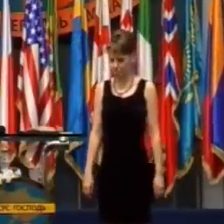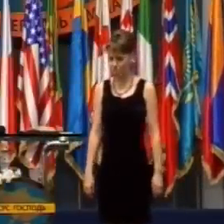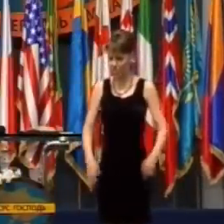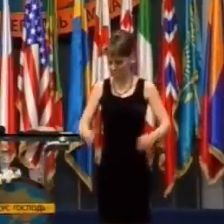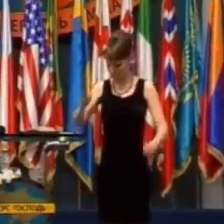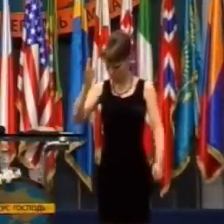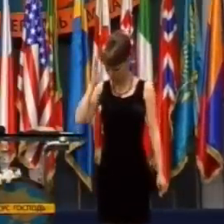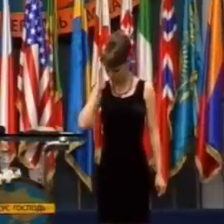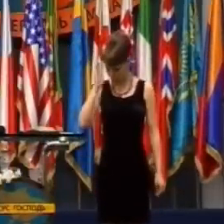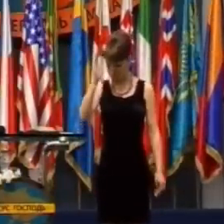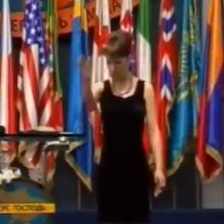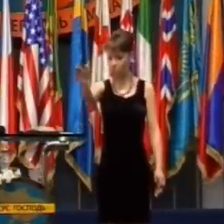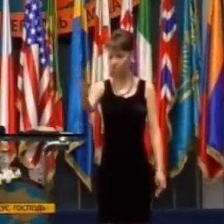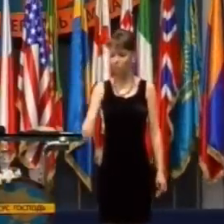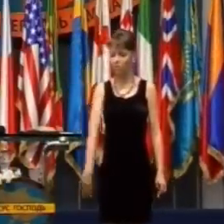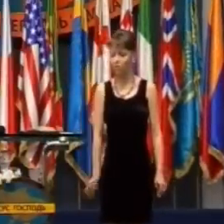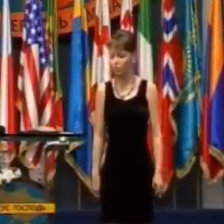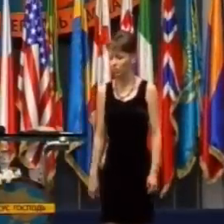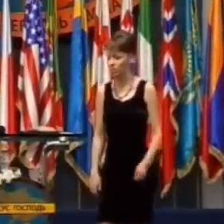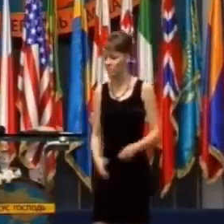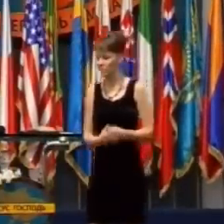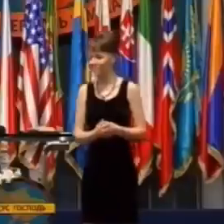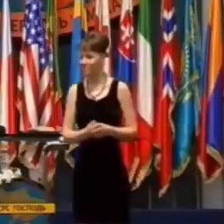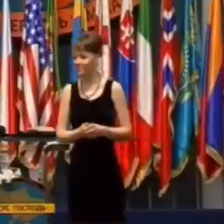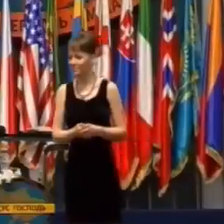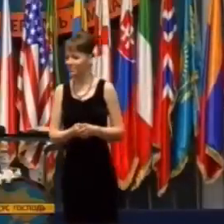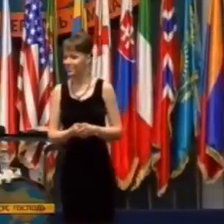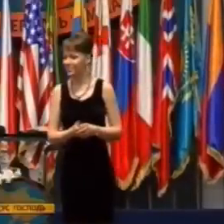Jednoducho povedzte tomu, aby to odišlo